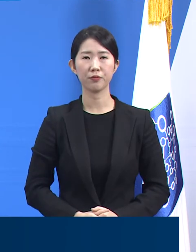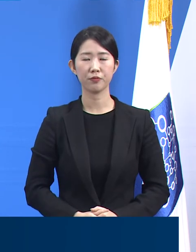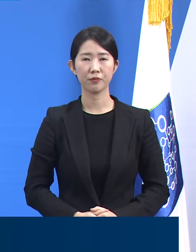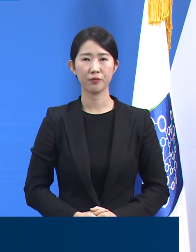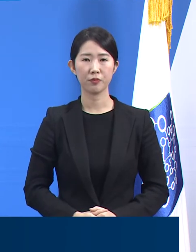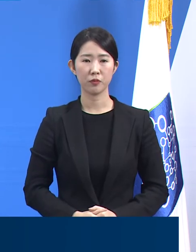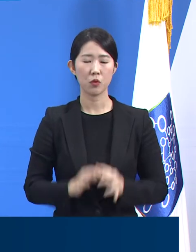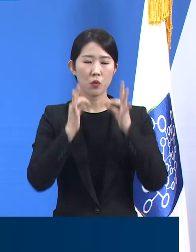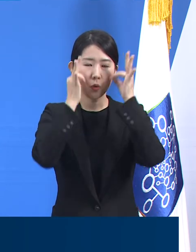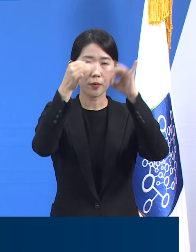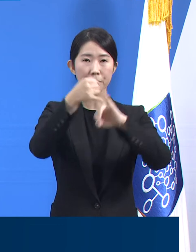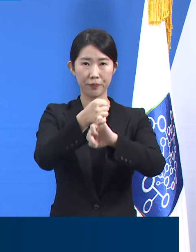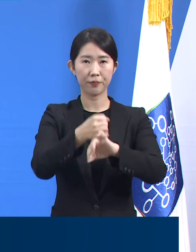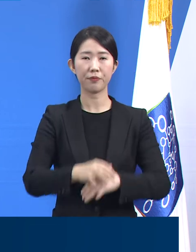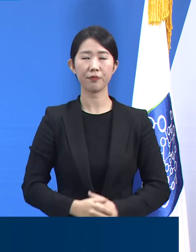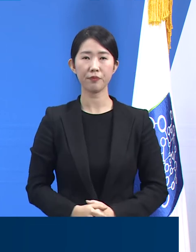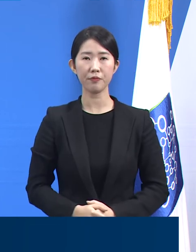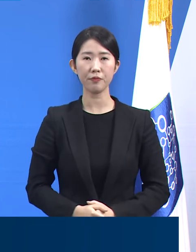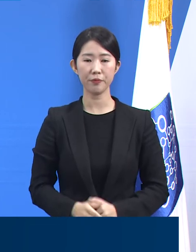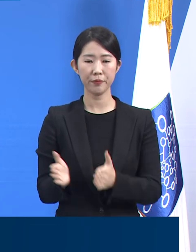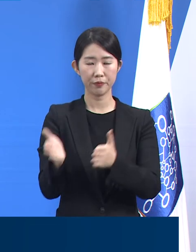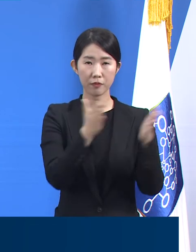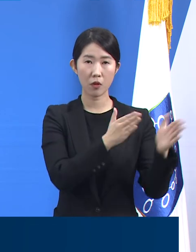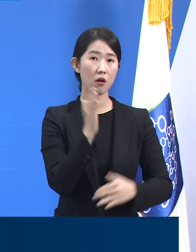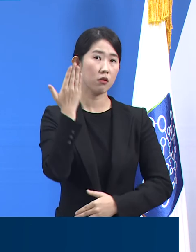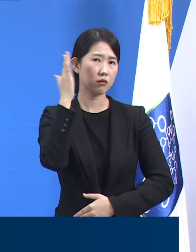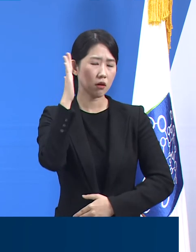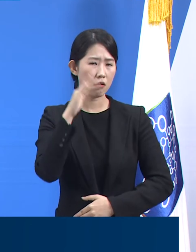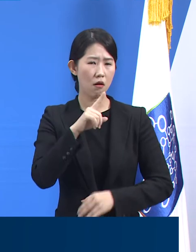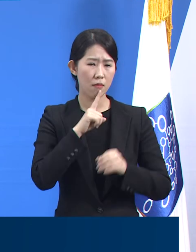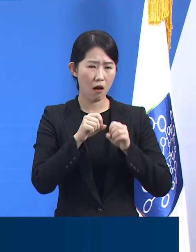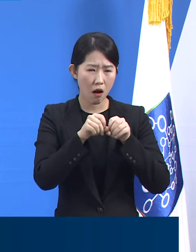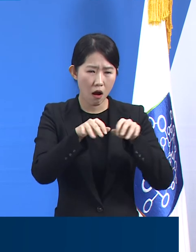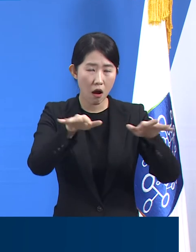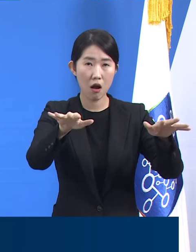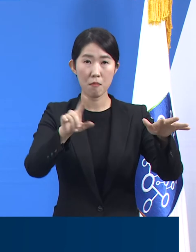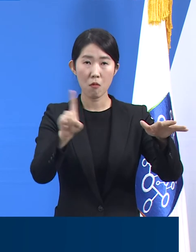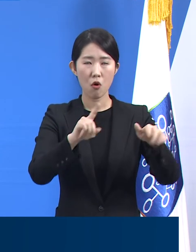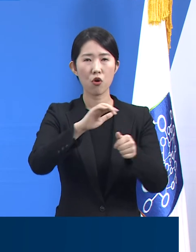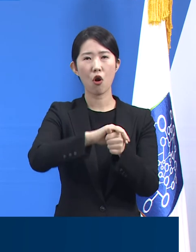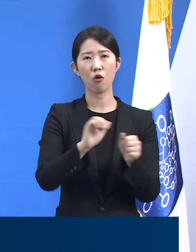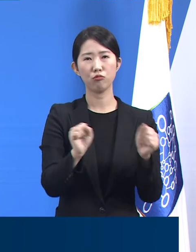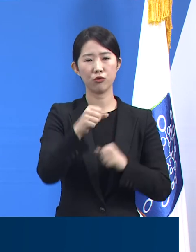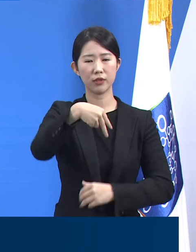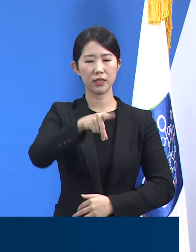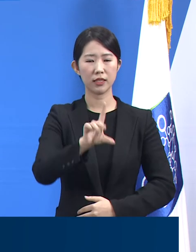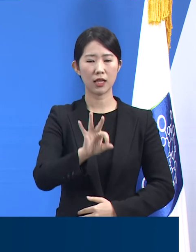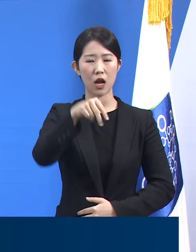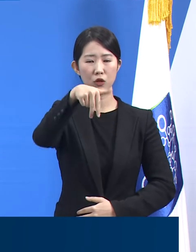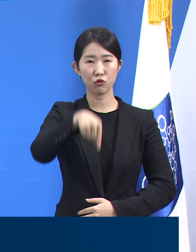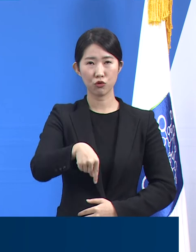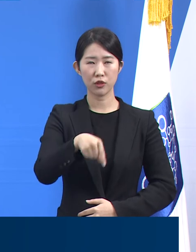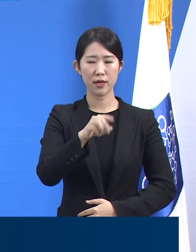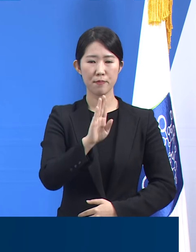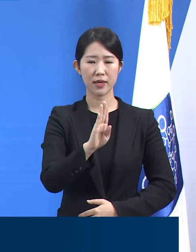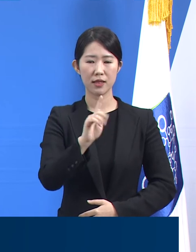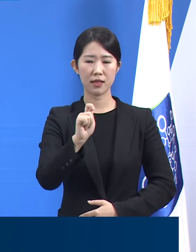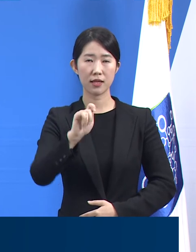최근 확산되고 있는 경북 상주 BTJ열방센터 관련 대응 상황에 대해 말씀드리겠습니다.